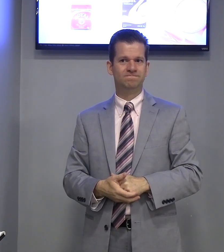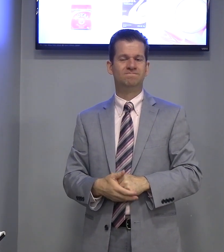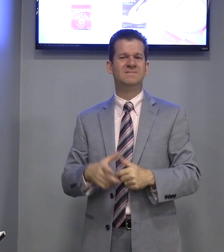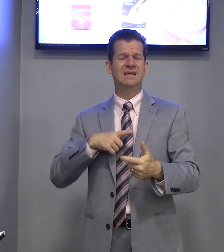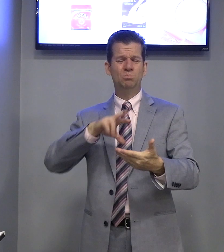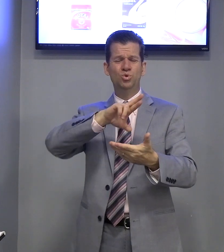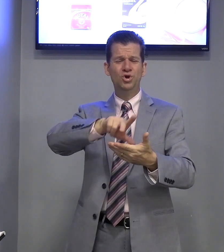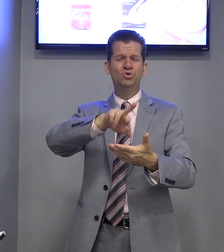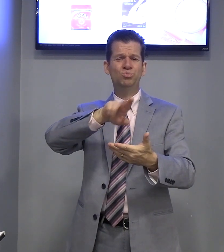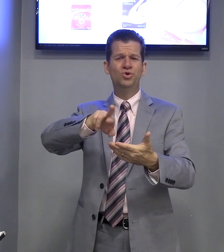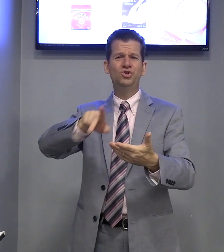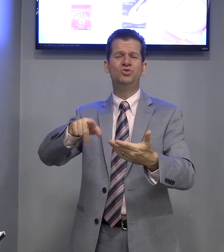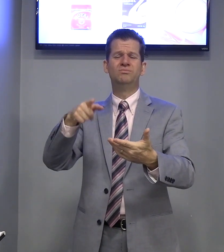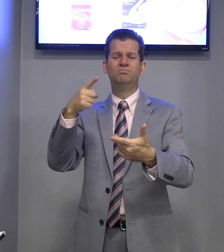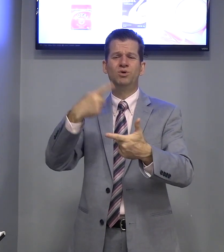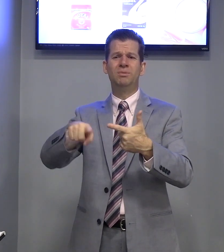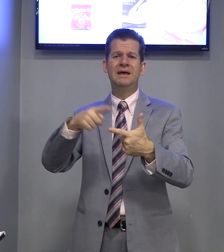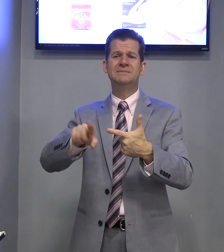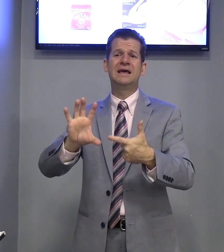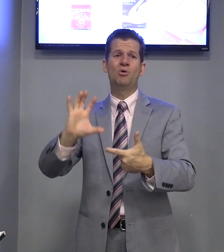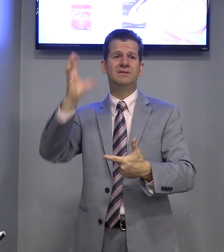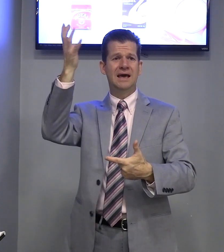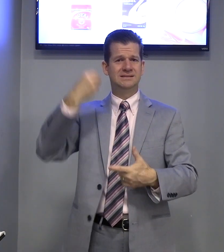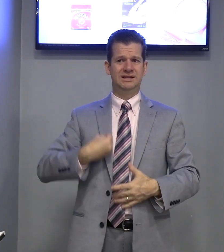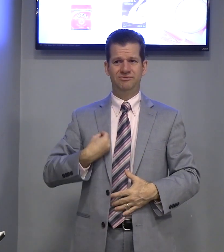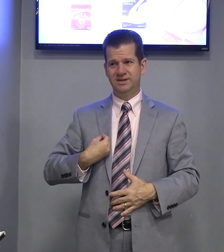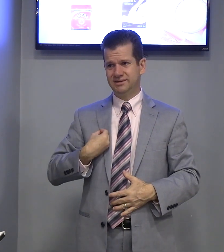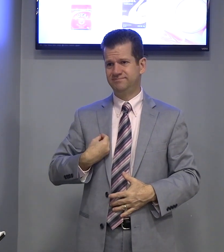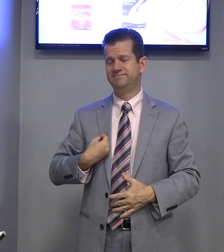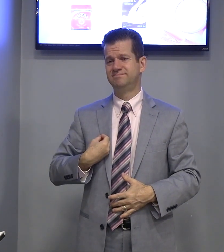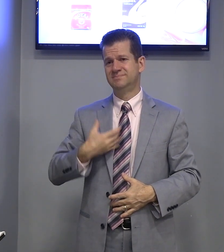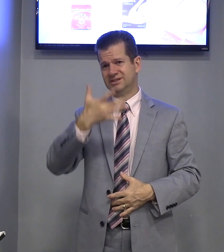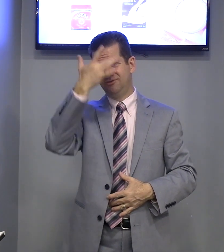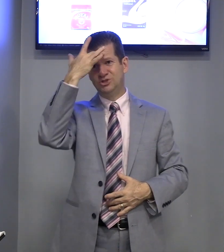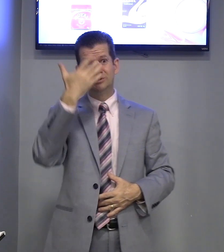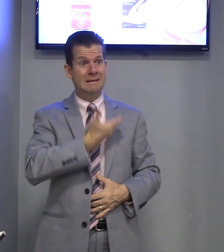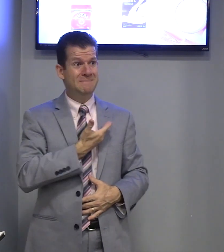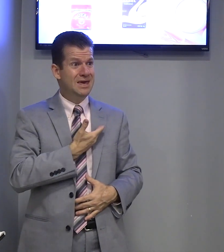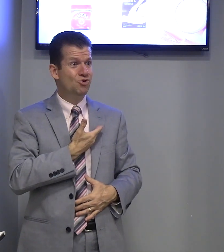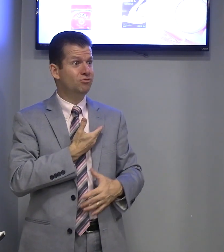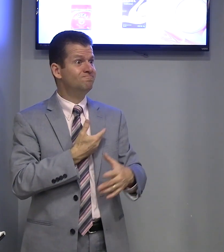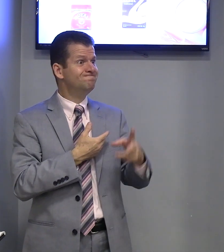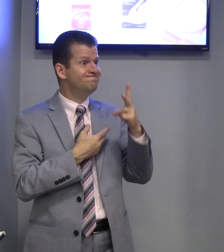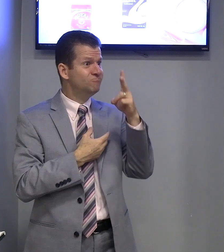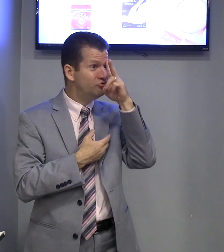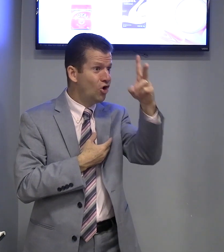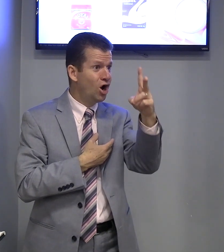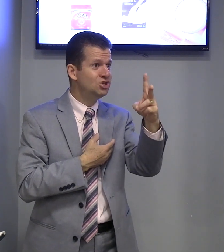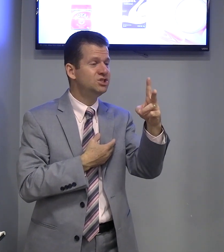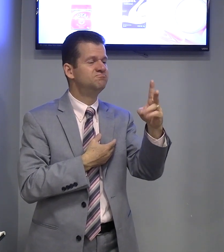Tem muito, muito problemas que acontecem na vida. Pessoas amigos, fortes,